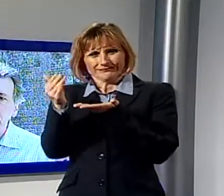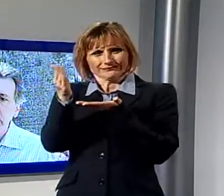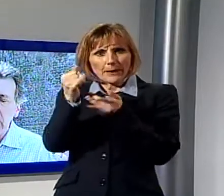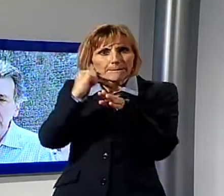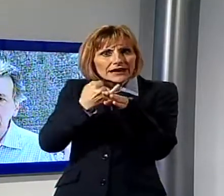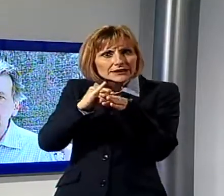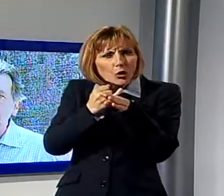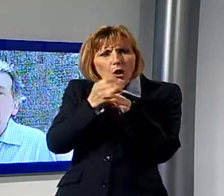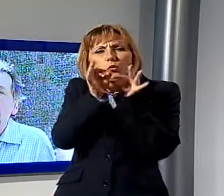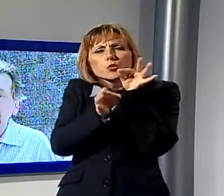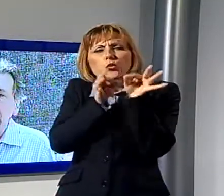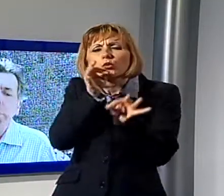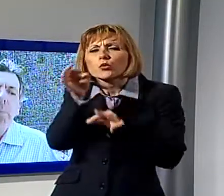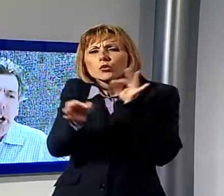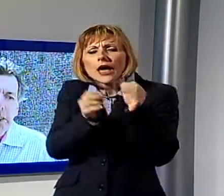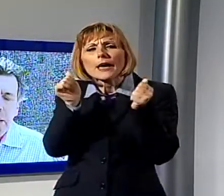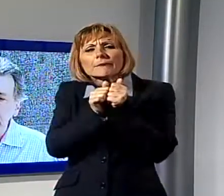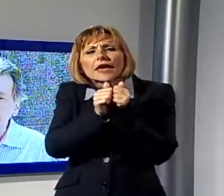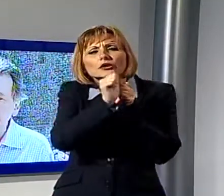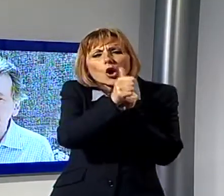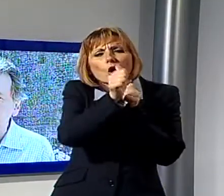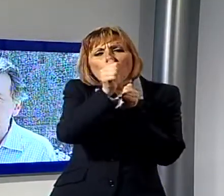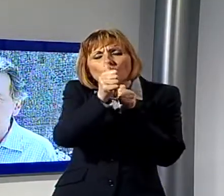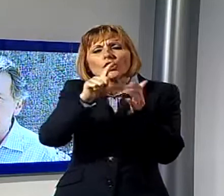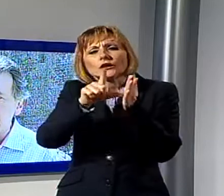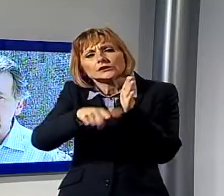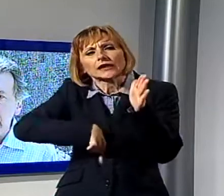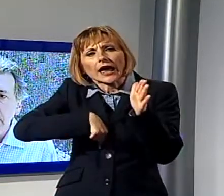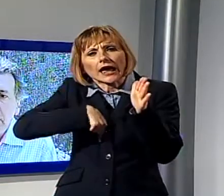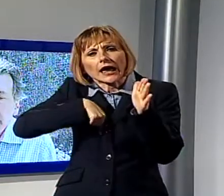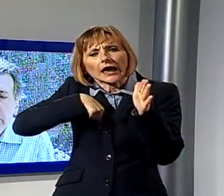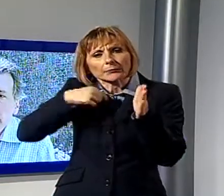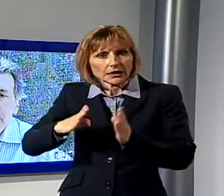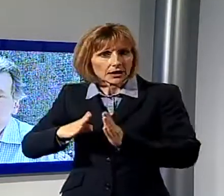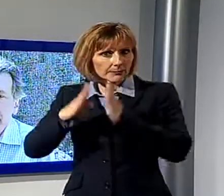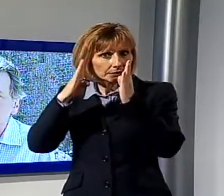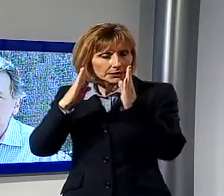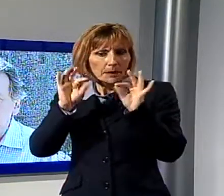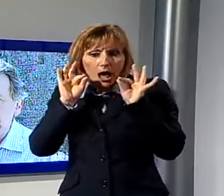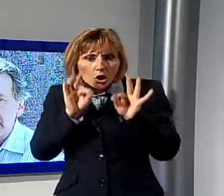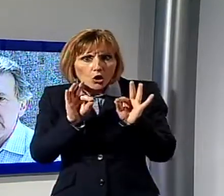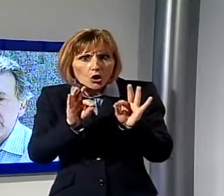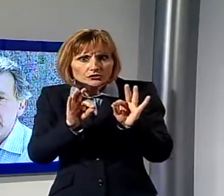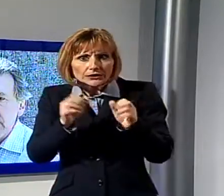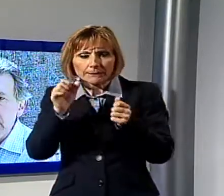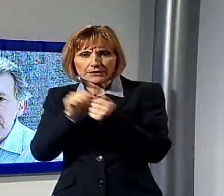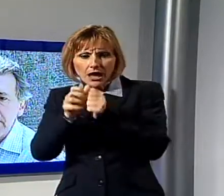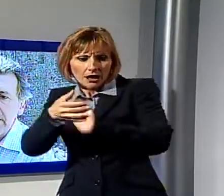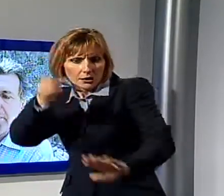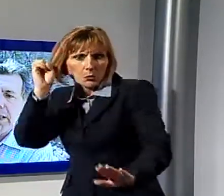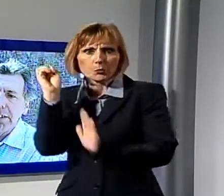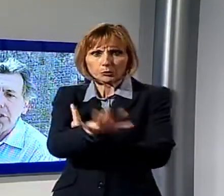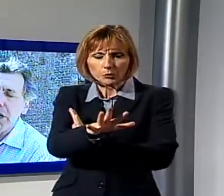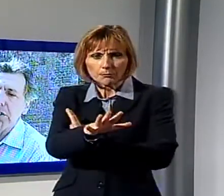e rimontaggio, anche a tempi diversi, del campanile. Ma questo non può essere possibile trattando le